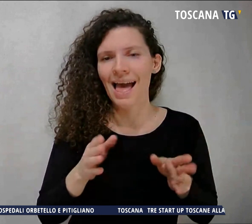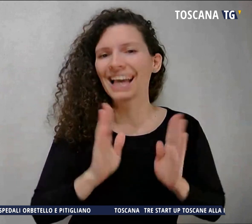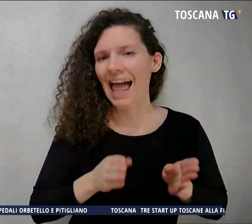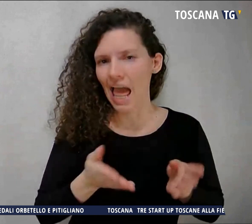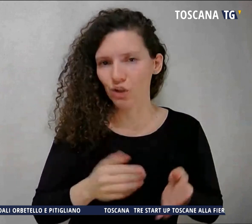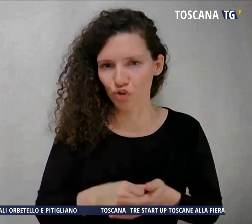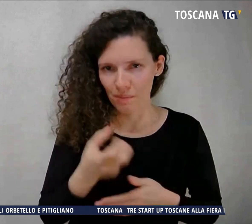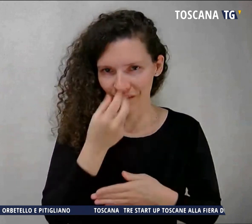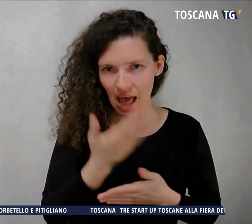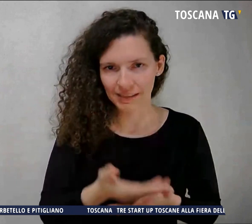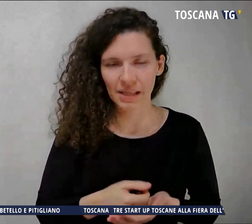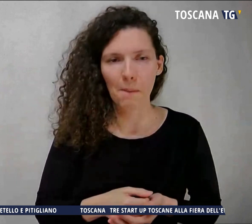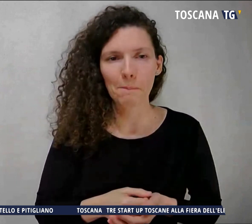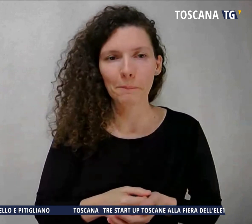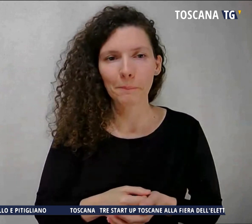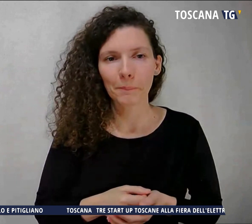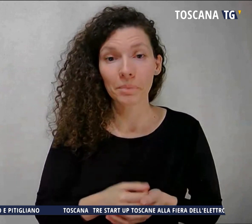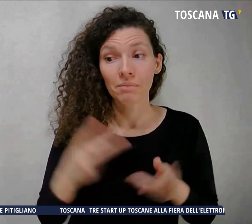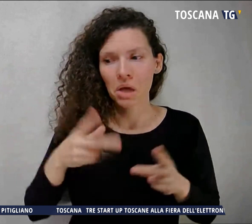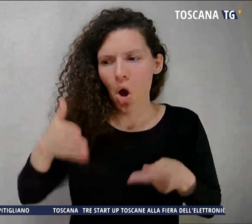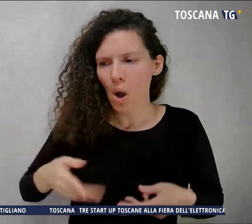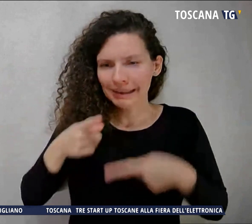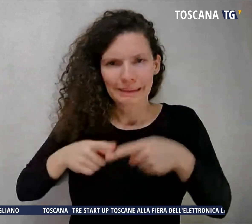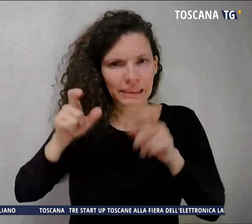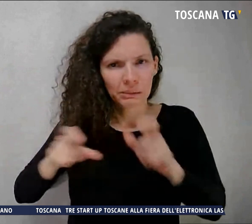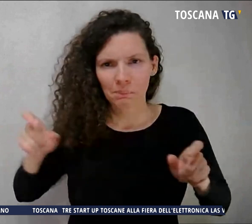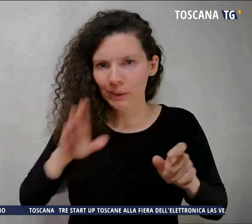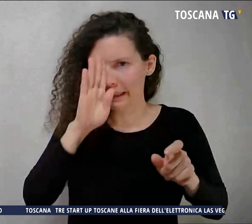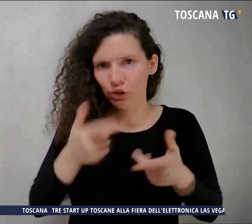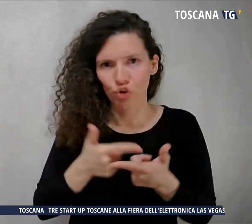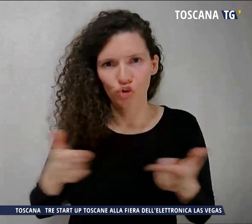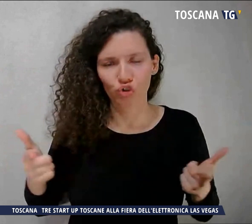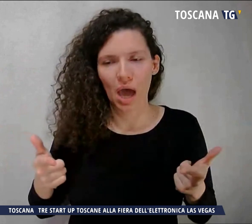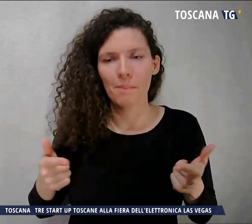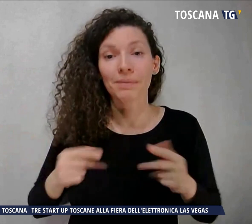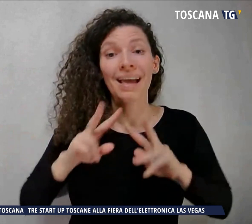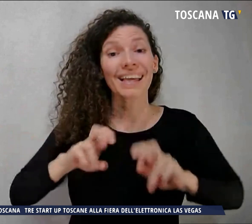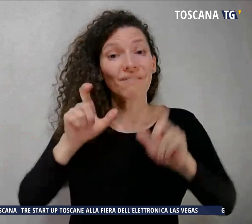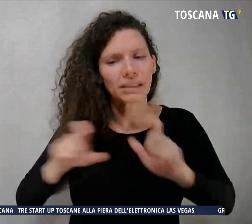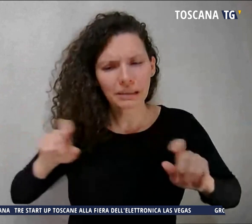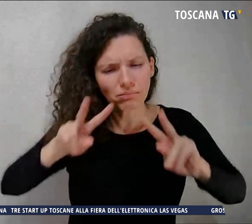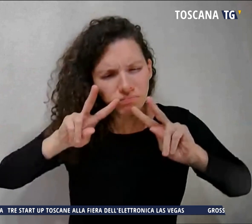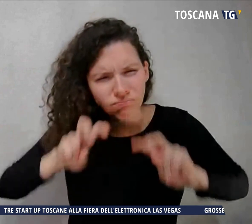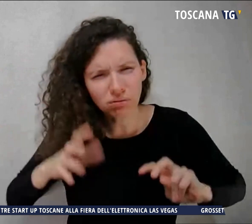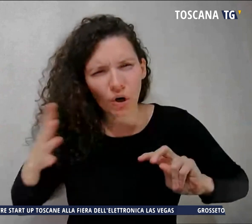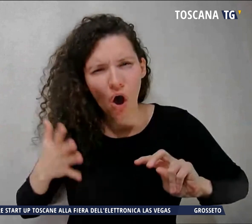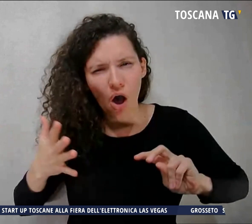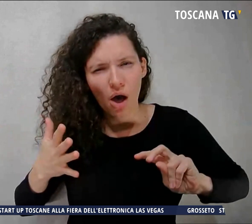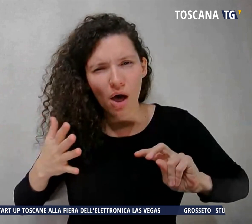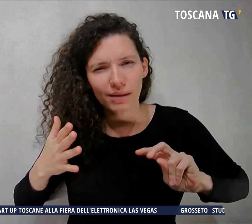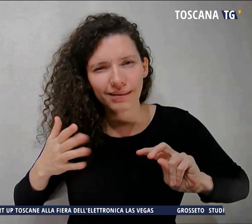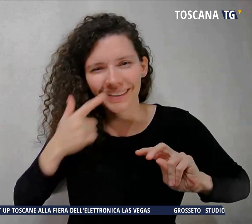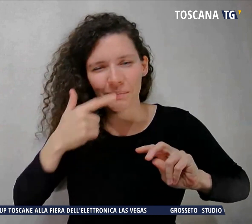esserci testimoni diretti dell'incidente, al vaglio degli investigatori, le immagini delle tante